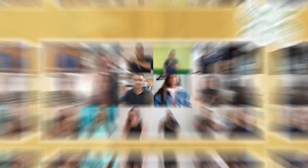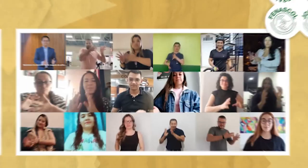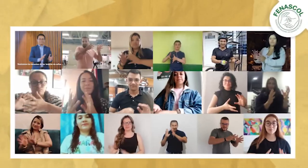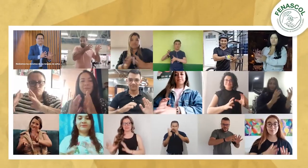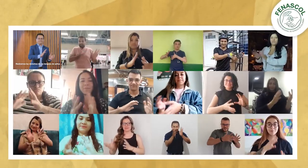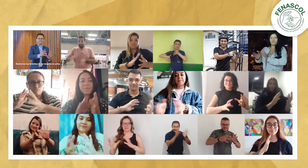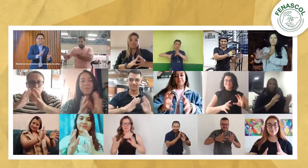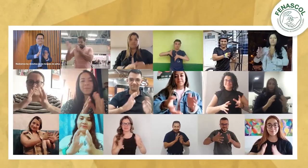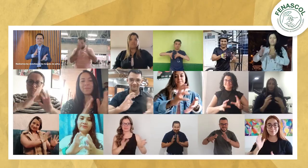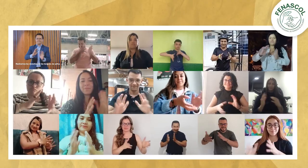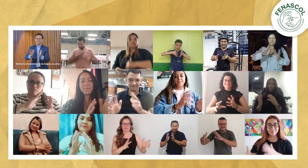algunos!